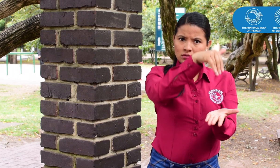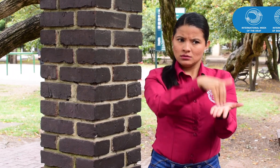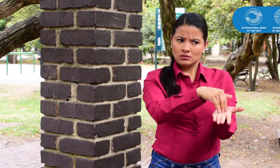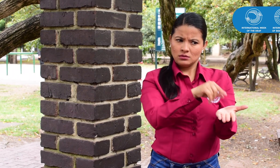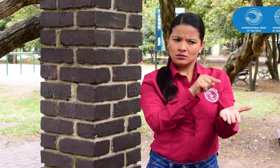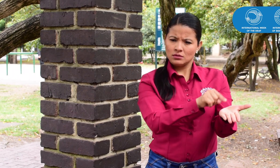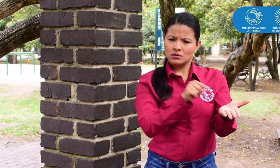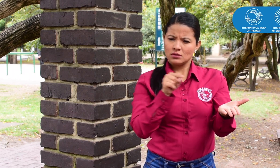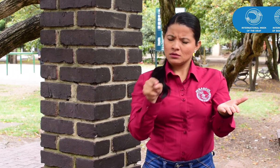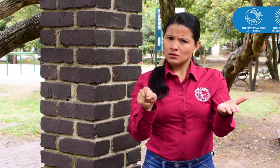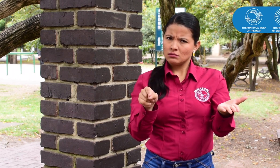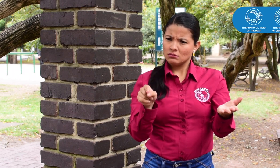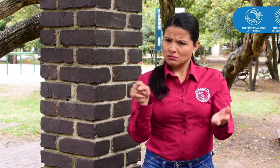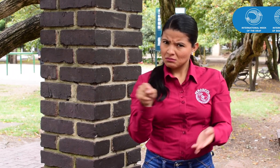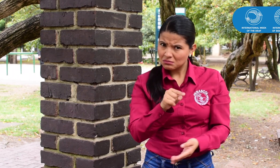no saben lengua de señas,